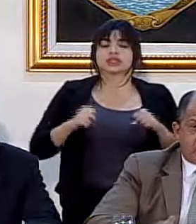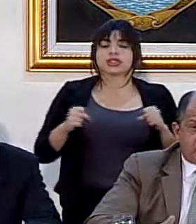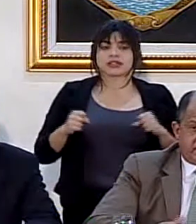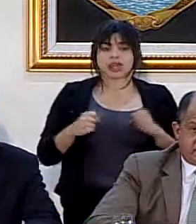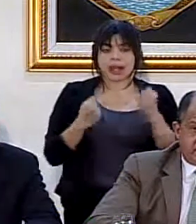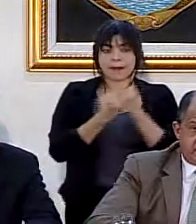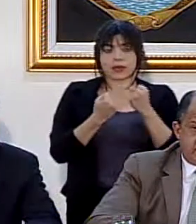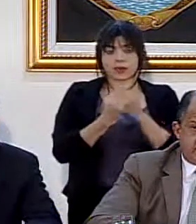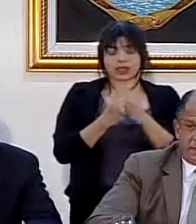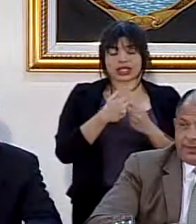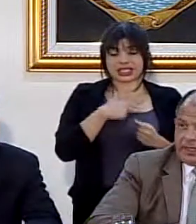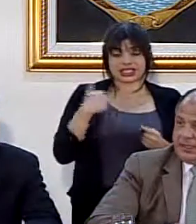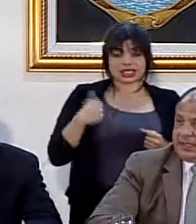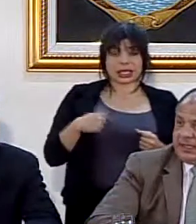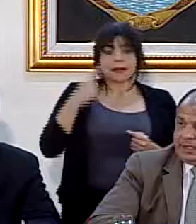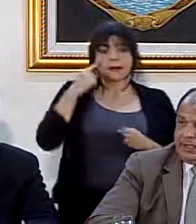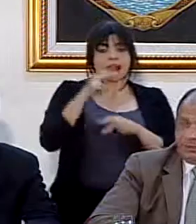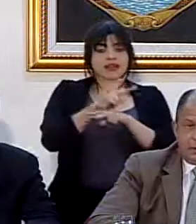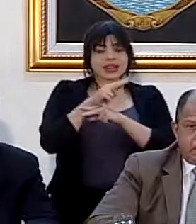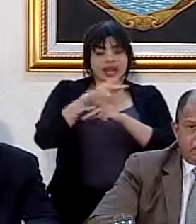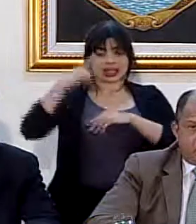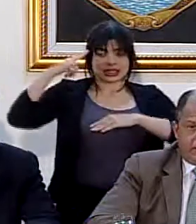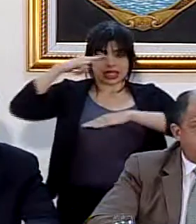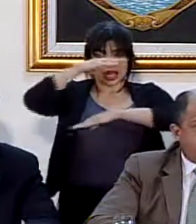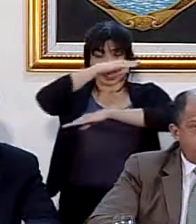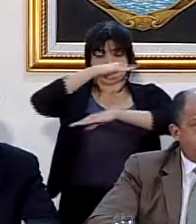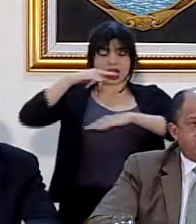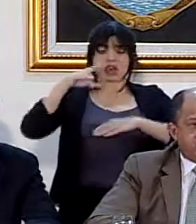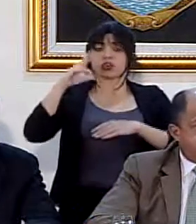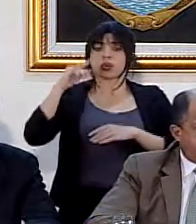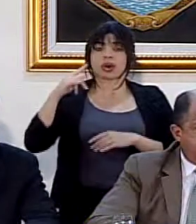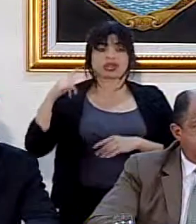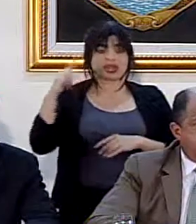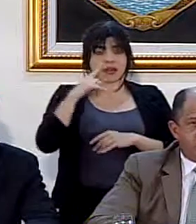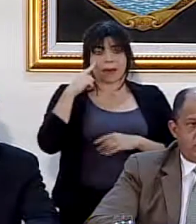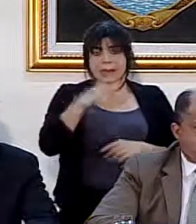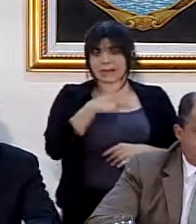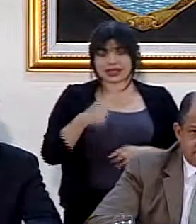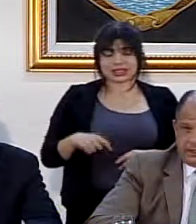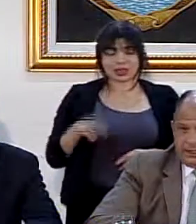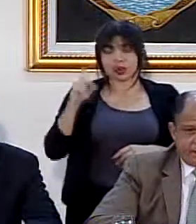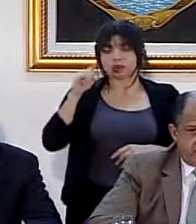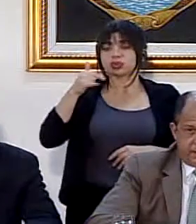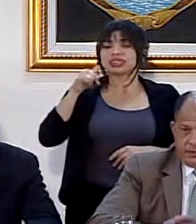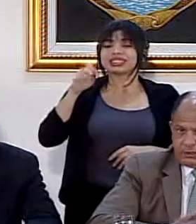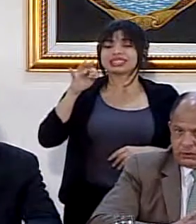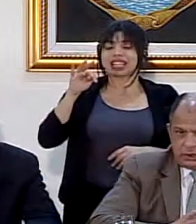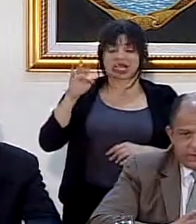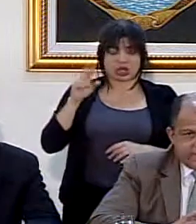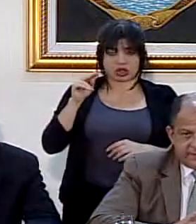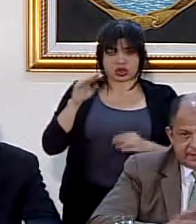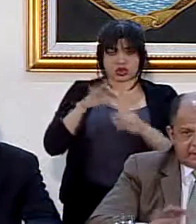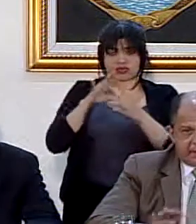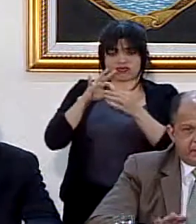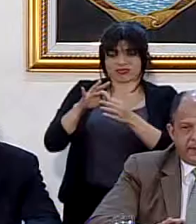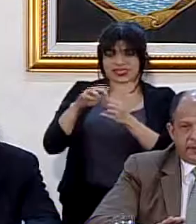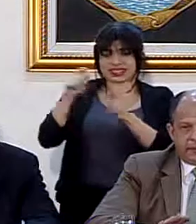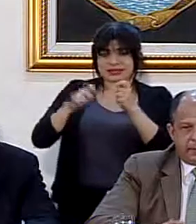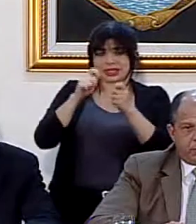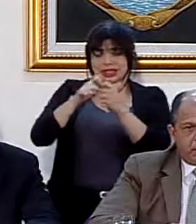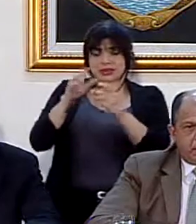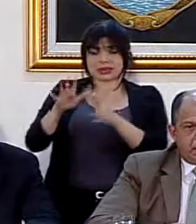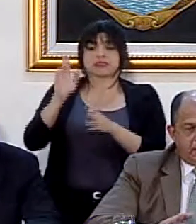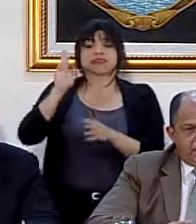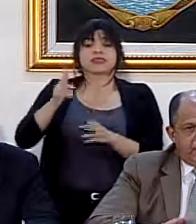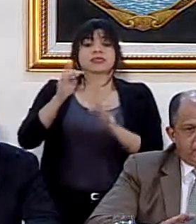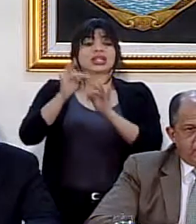aportes de China para vigilancia aérea. No es un avión presidencial, ni es un jet, ni nada, tiene que ver con exactamente el mismo